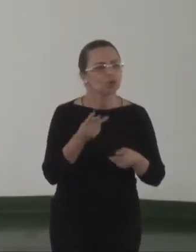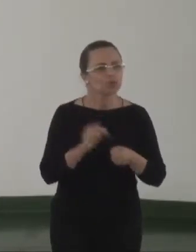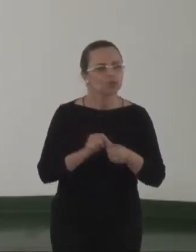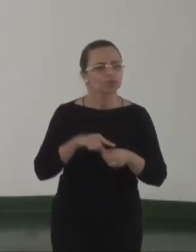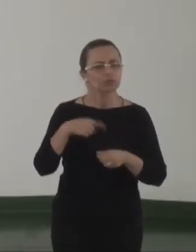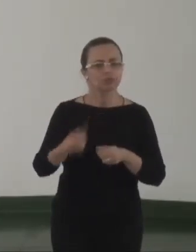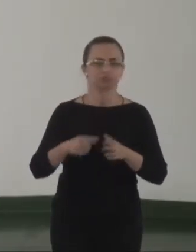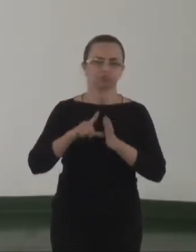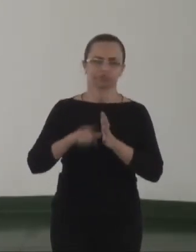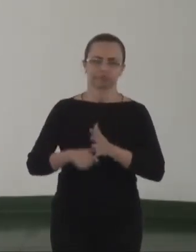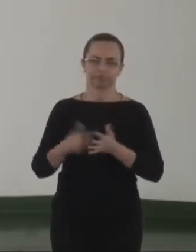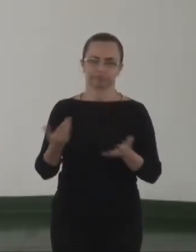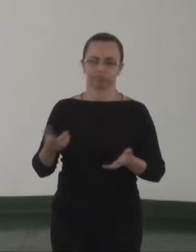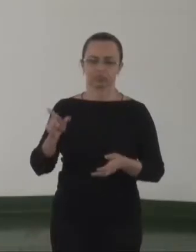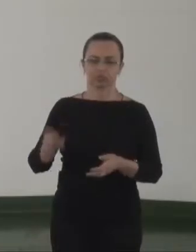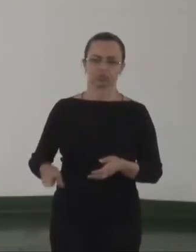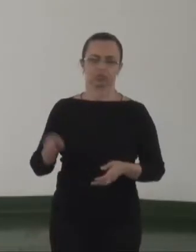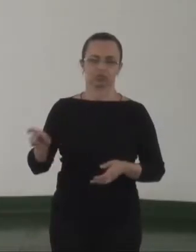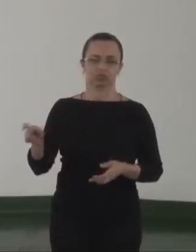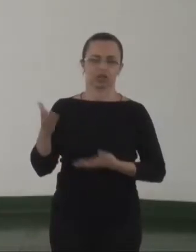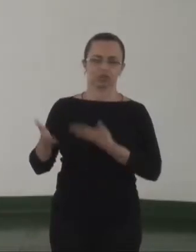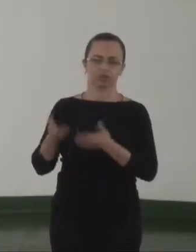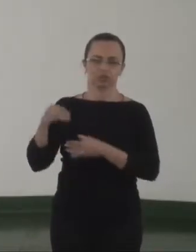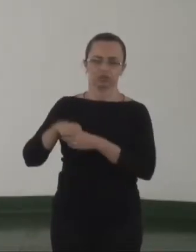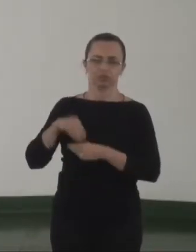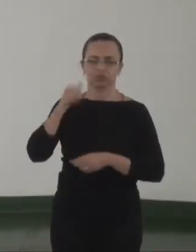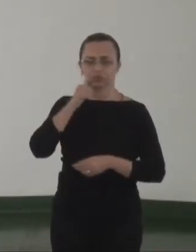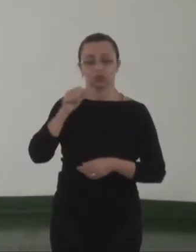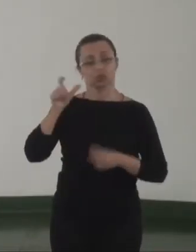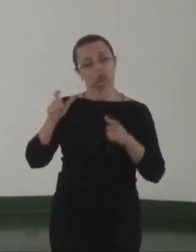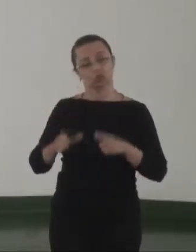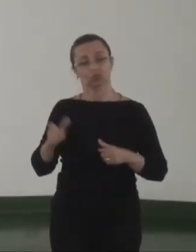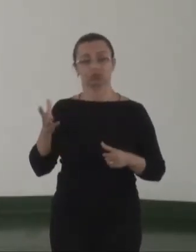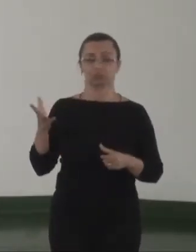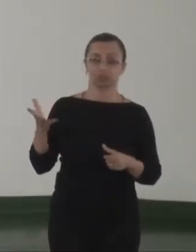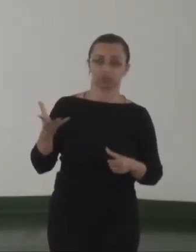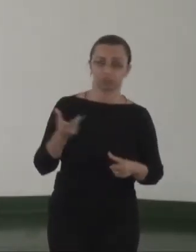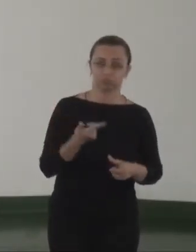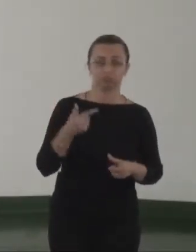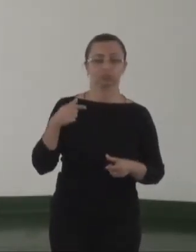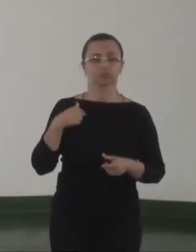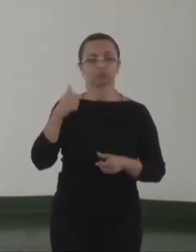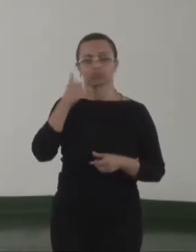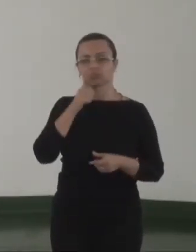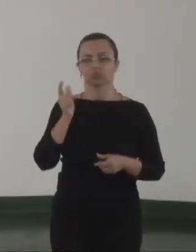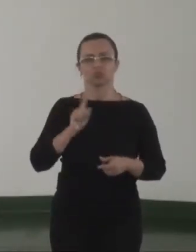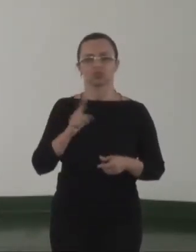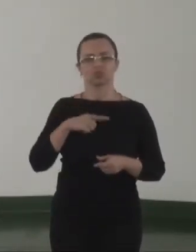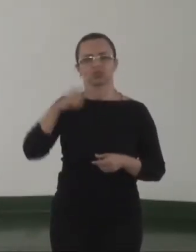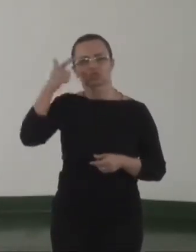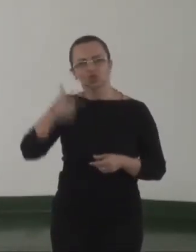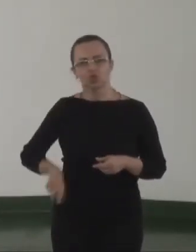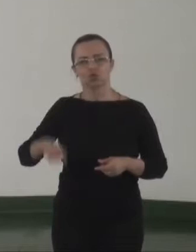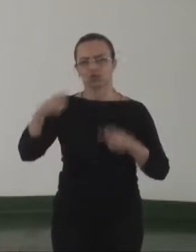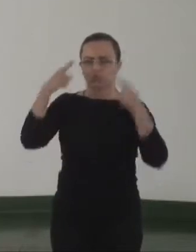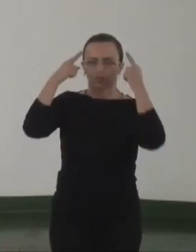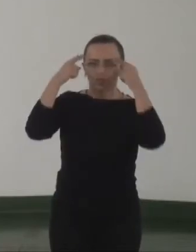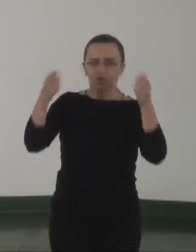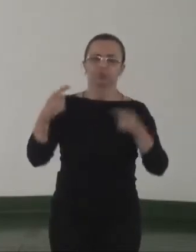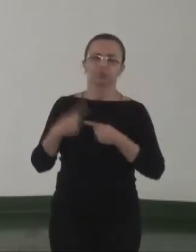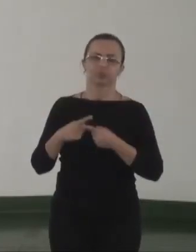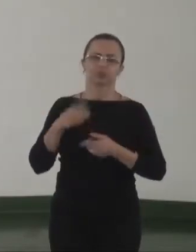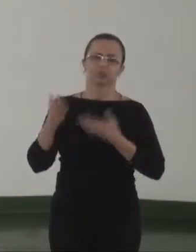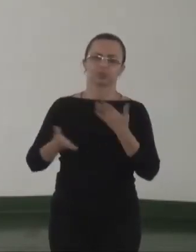ficar a situação delas, dos atendimentos. É um lugar maravilhoso em que a mulher não será revitimizada, porque será